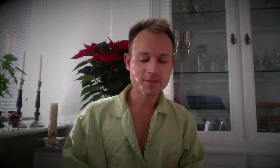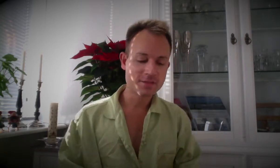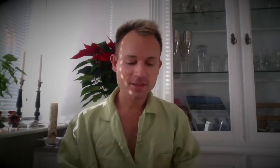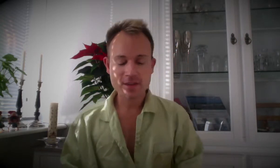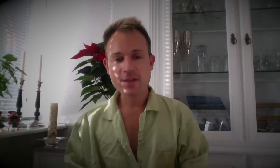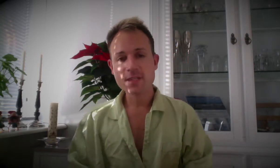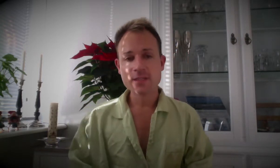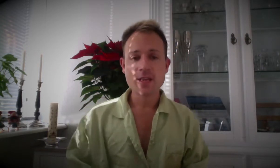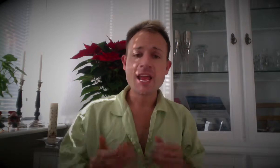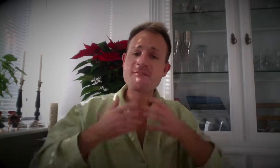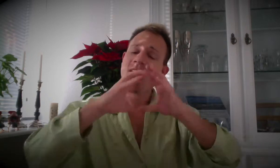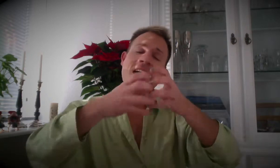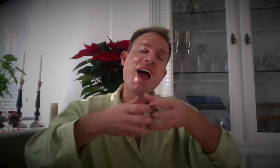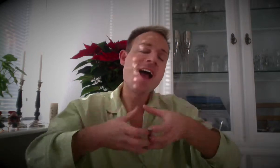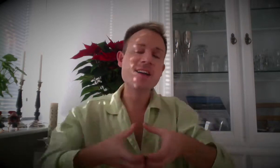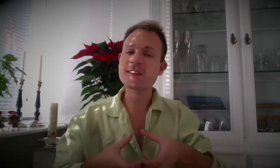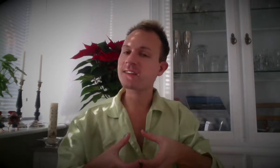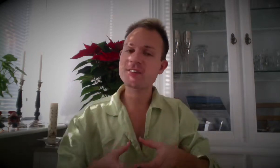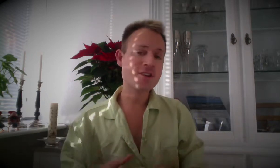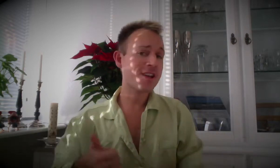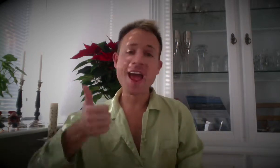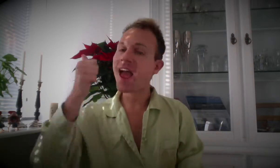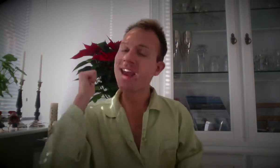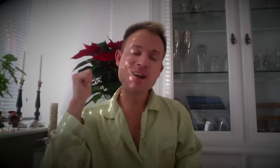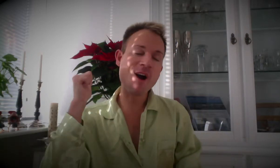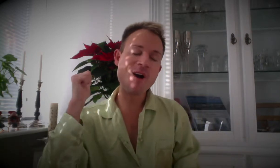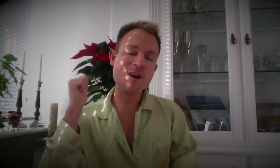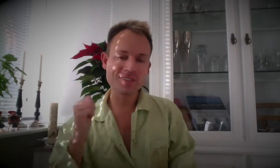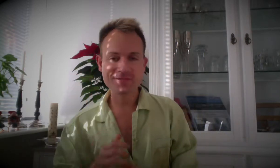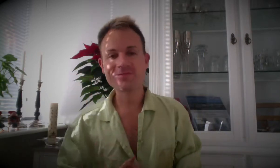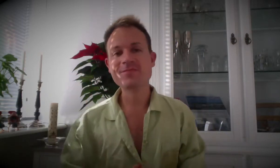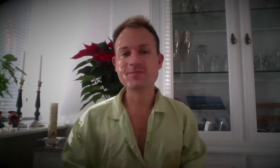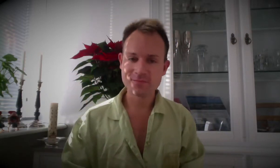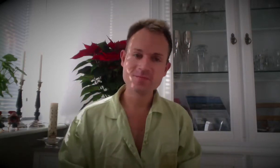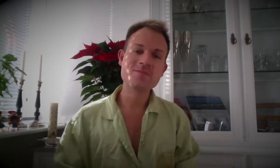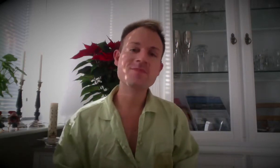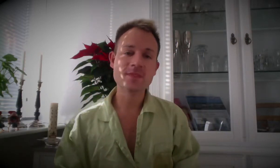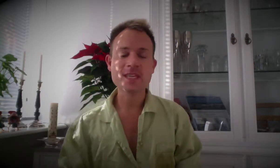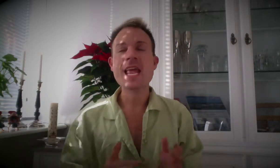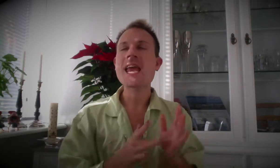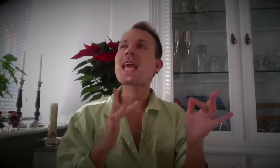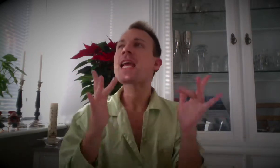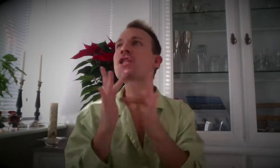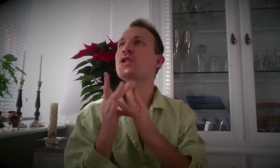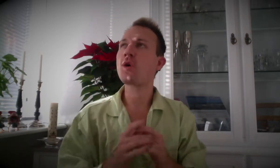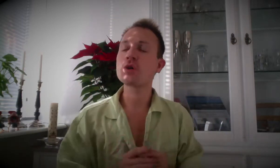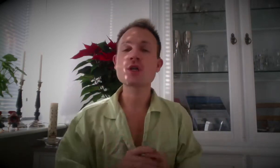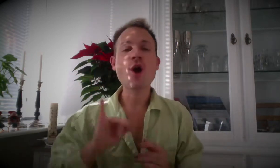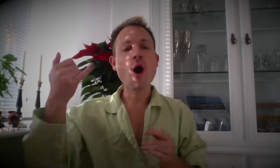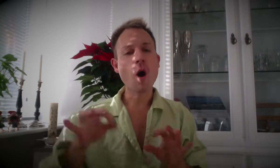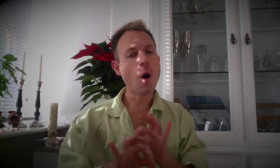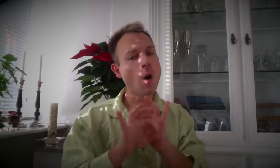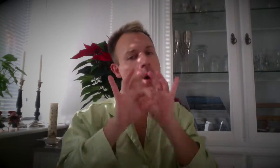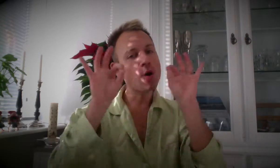til en hverdag i går. Jesus og